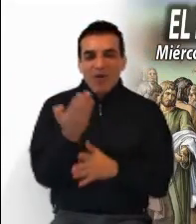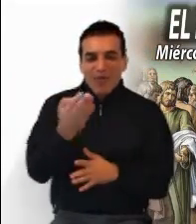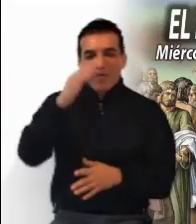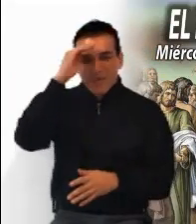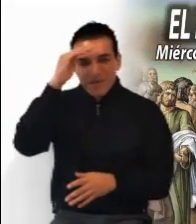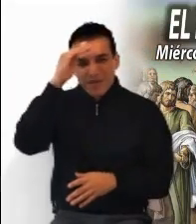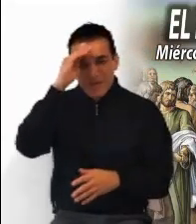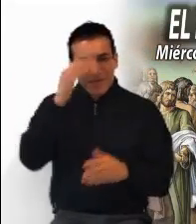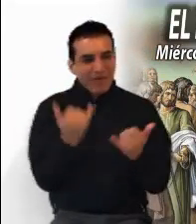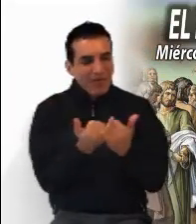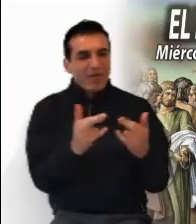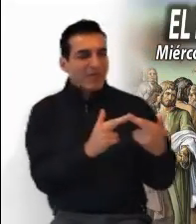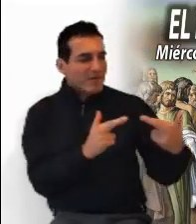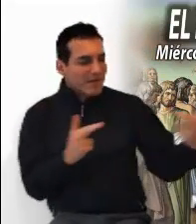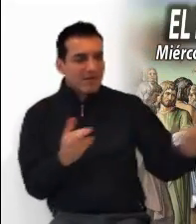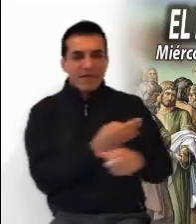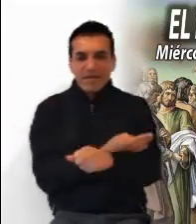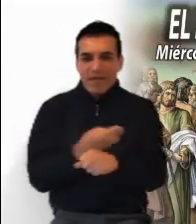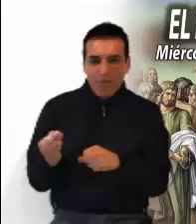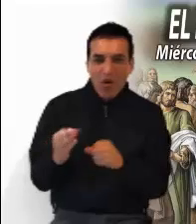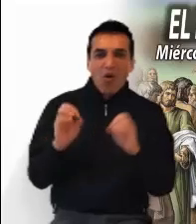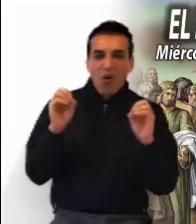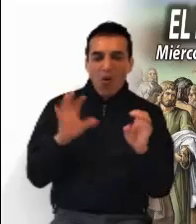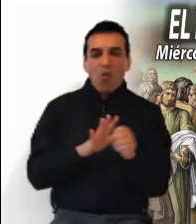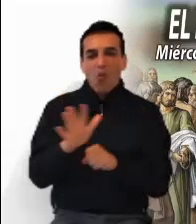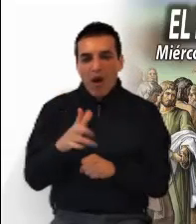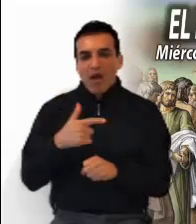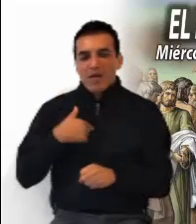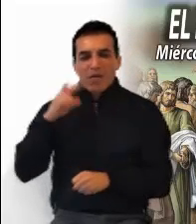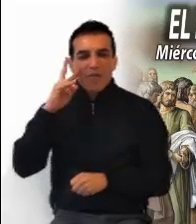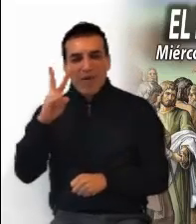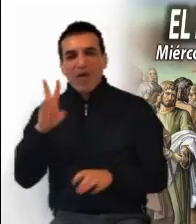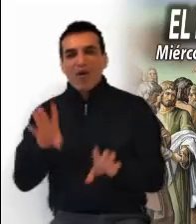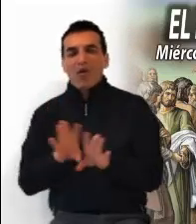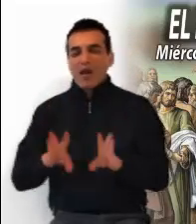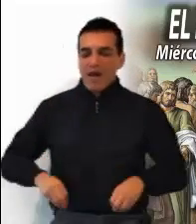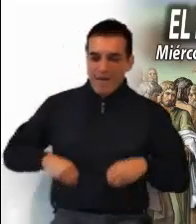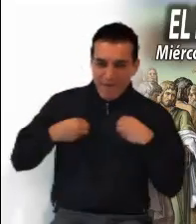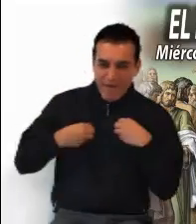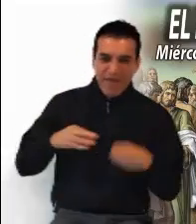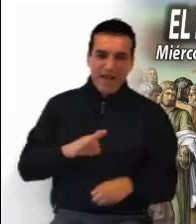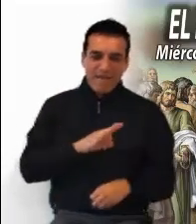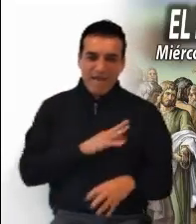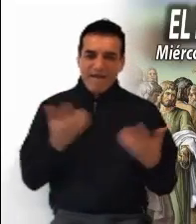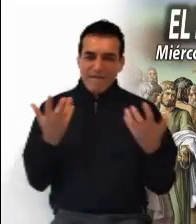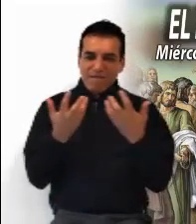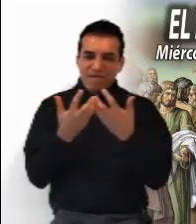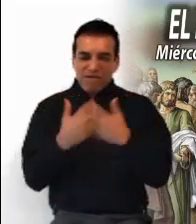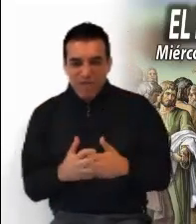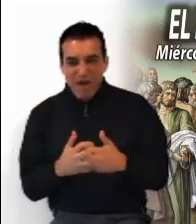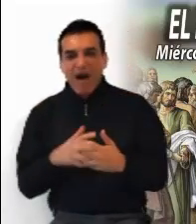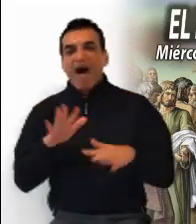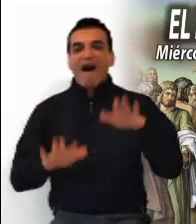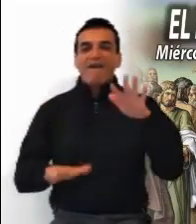criterios, tanto en las relaciones familiares como en la coherencia entre la vida y la fe, nos